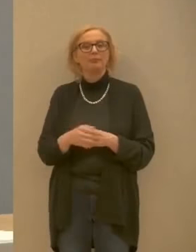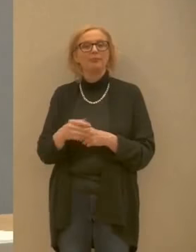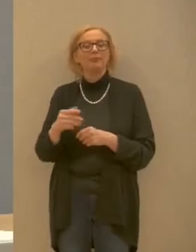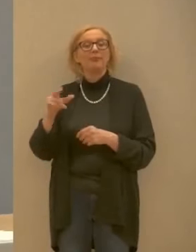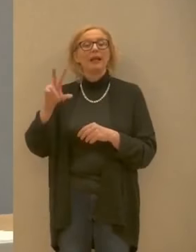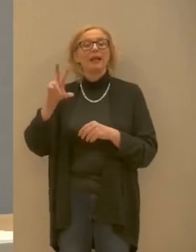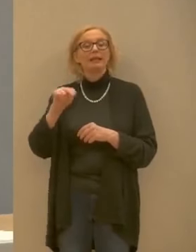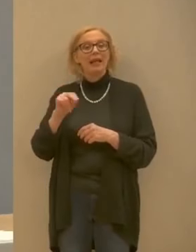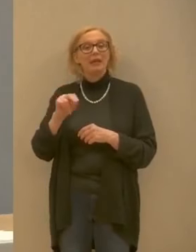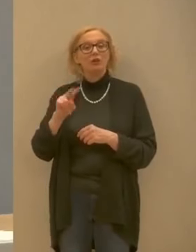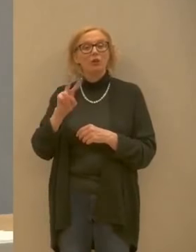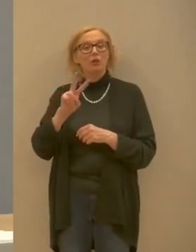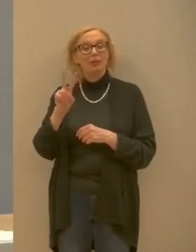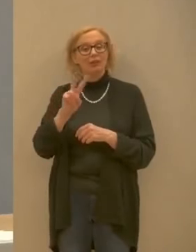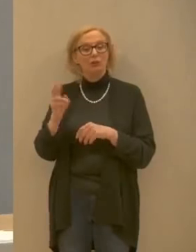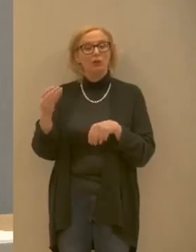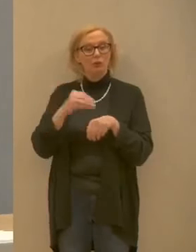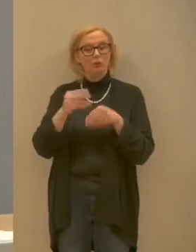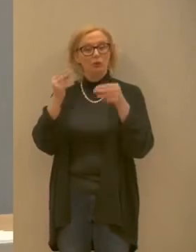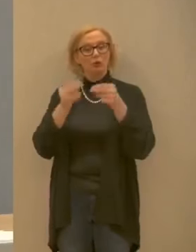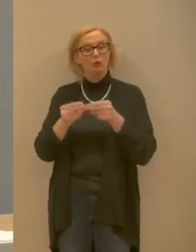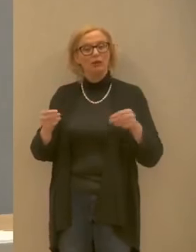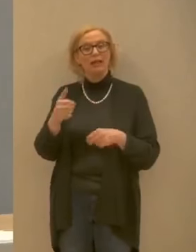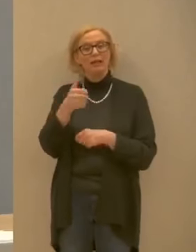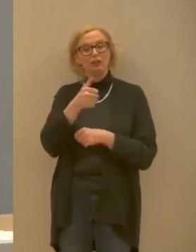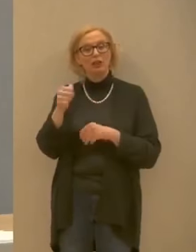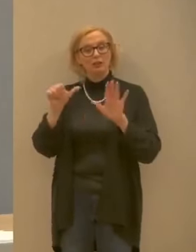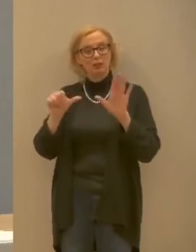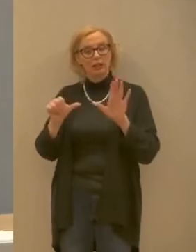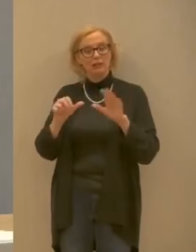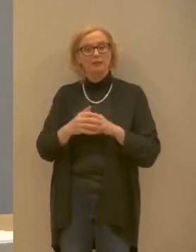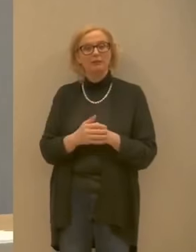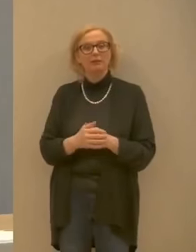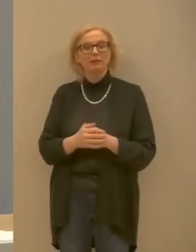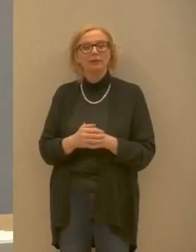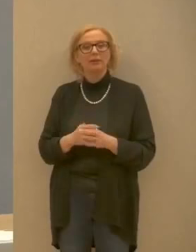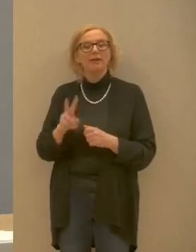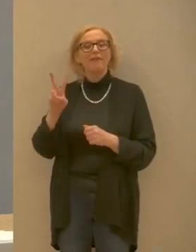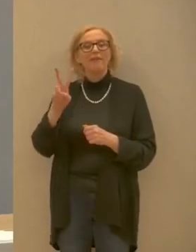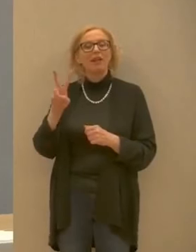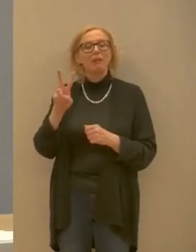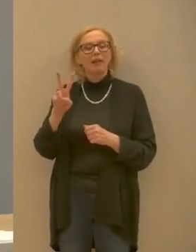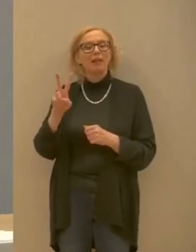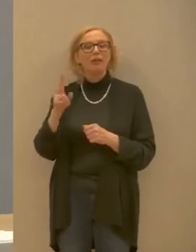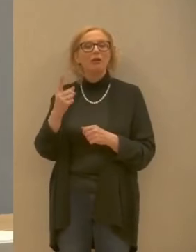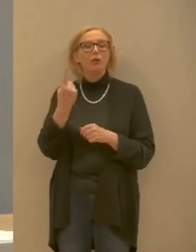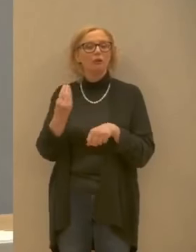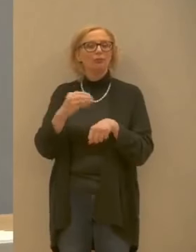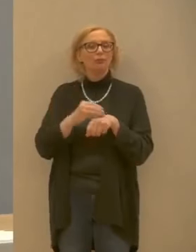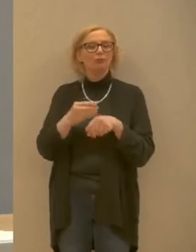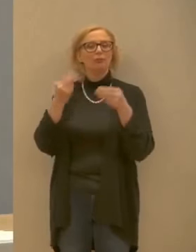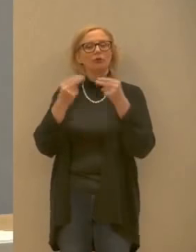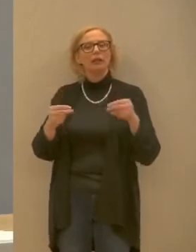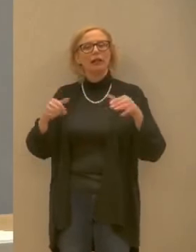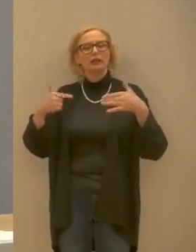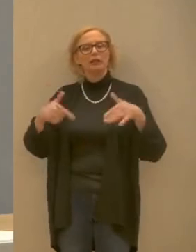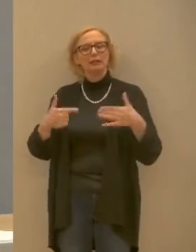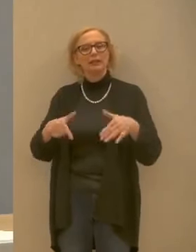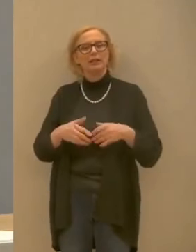Trento ne abbiamo 22 in più per un totale di 106 A Vermiglio un caso in più totale 17